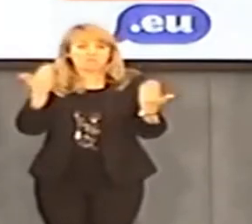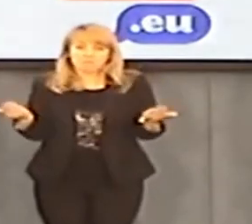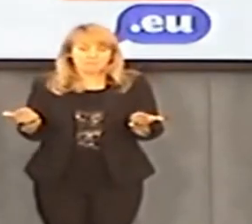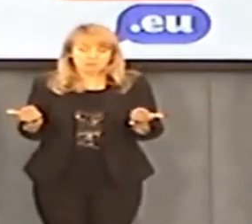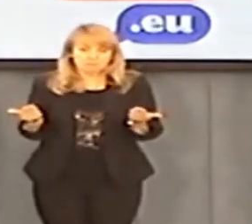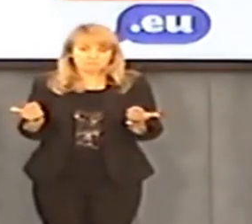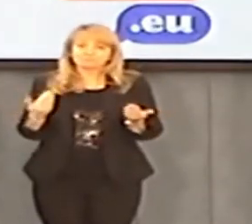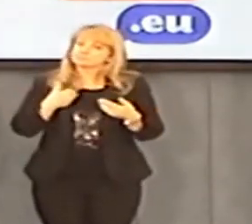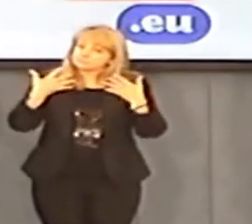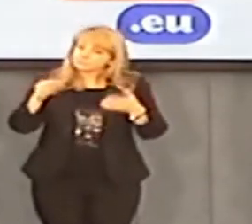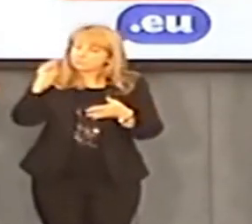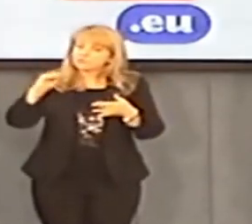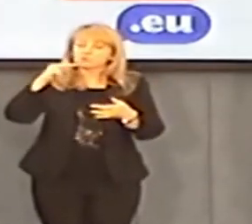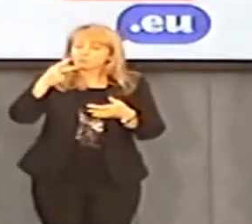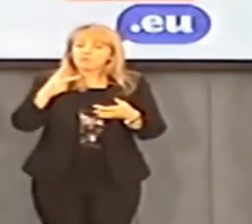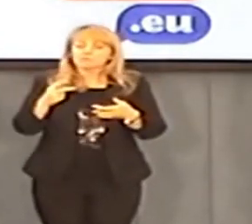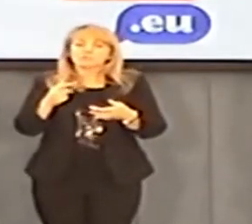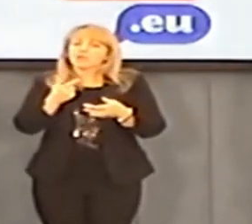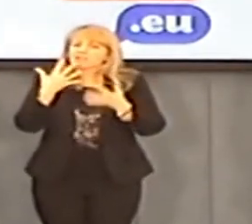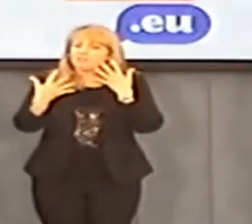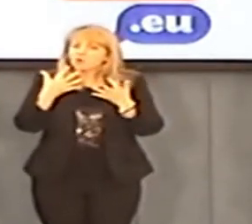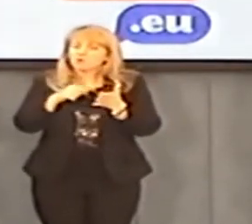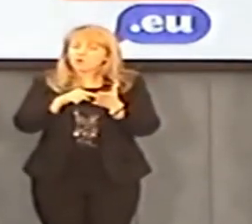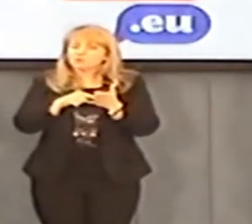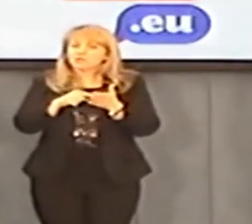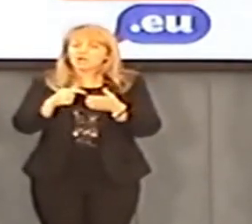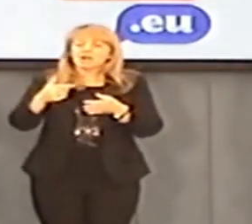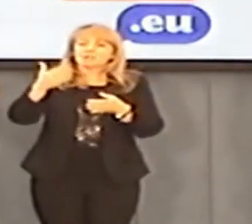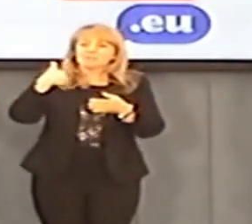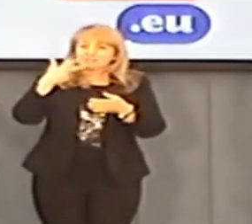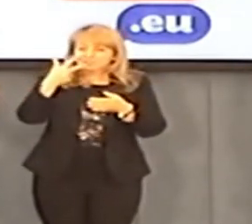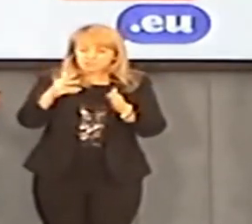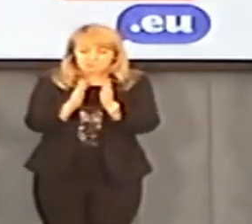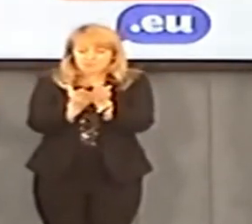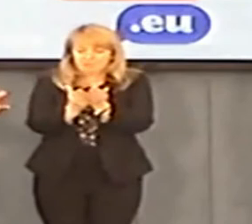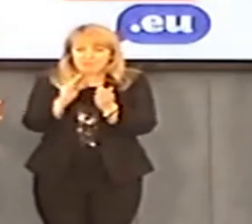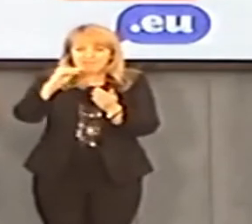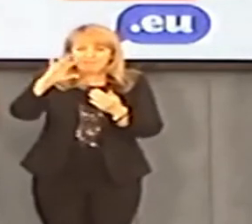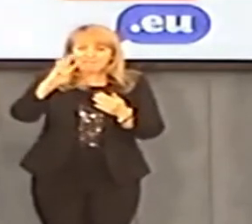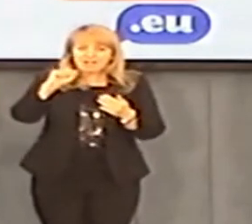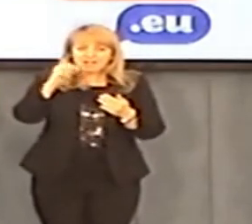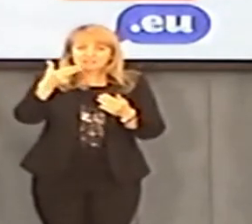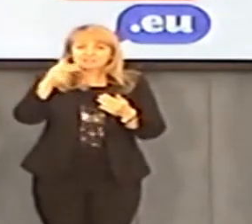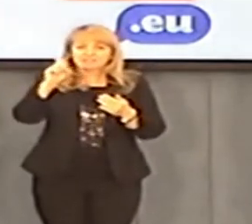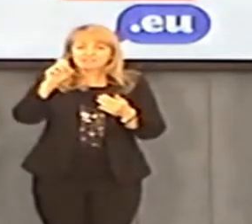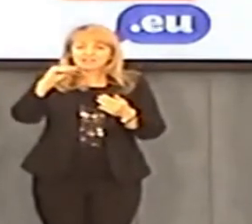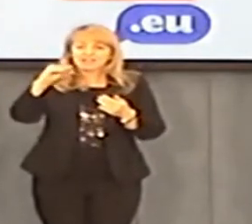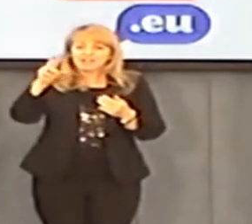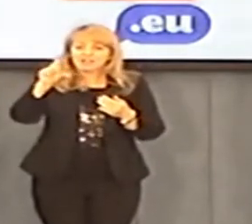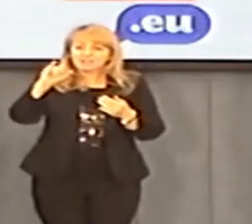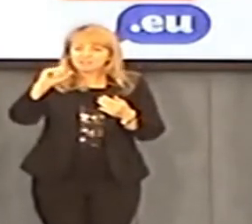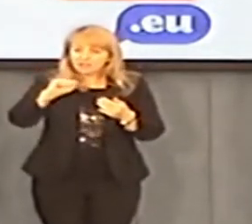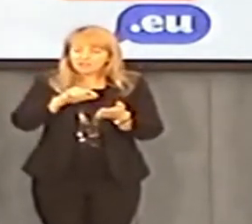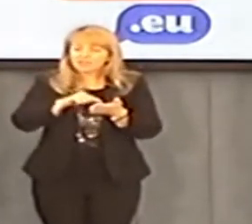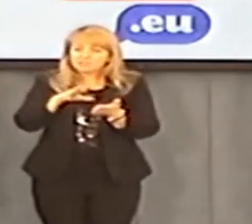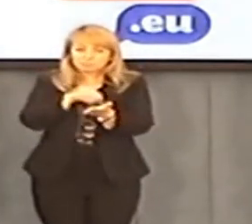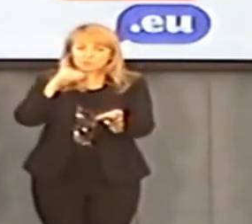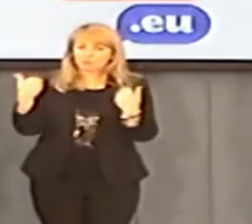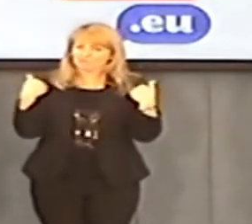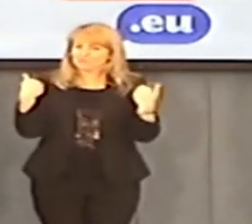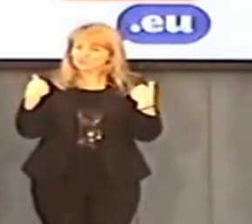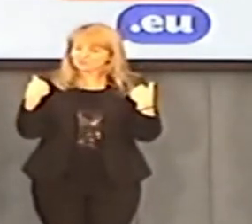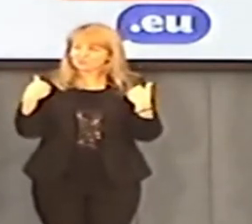Ja chciałem zwrócić uwagę, jak daleko to wszystko jest od Ewangelii. Przecież ci ludzie powinni być przykładem życia